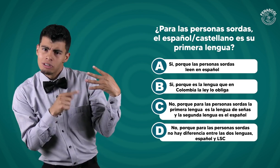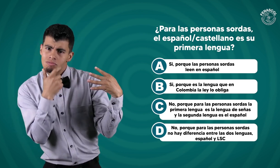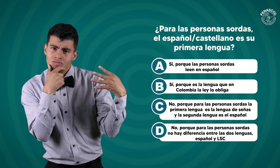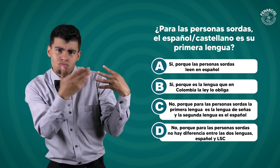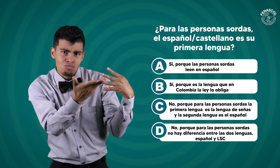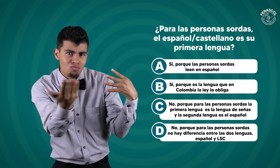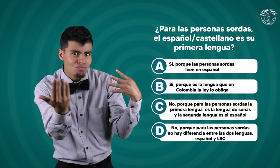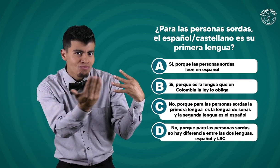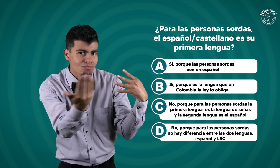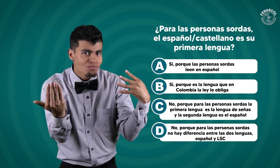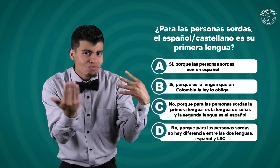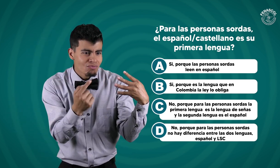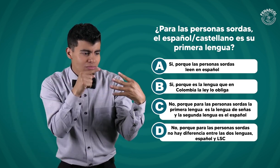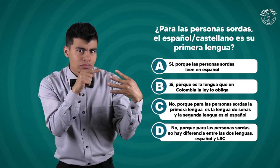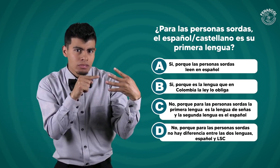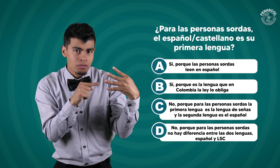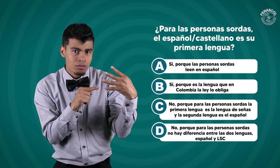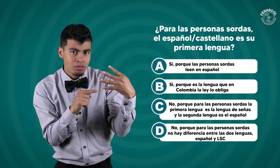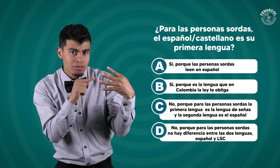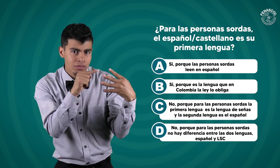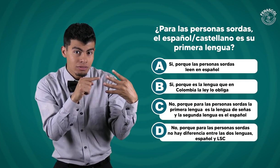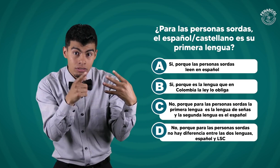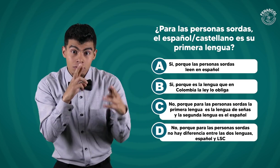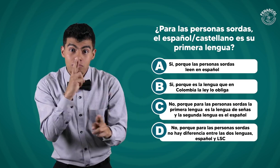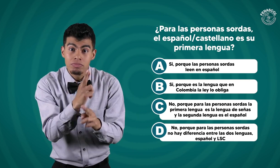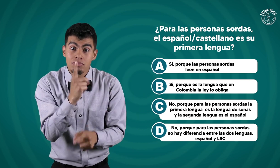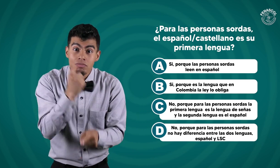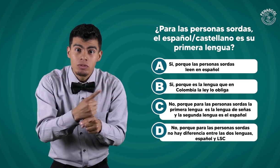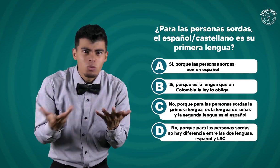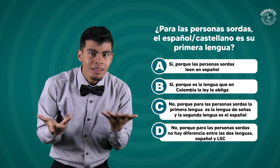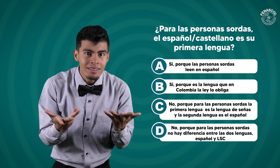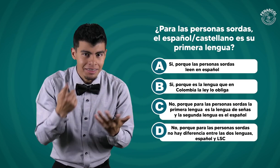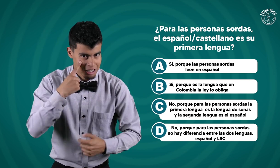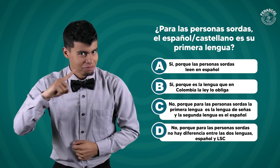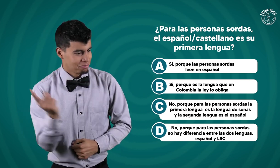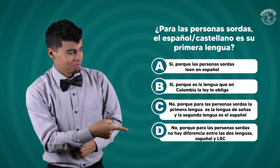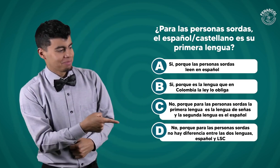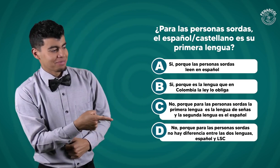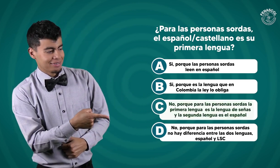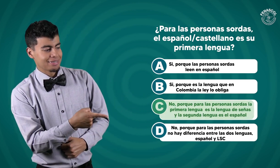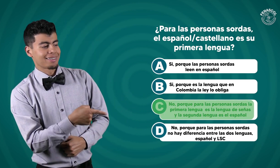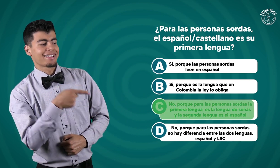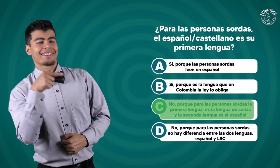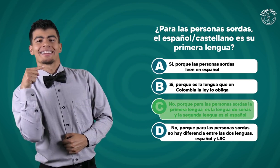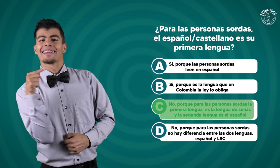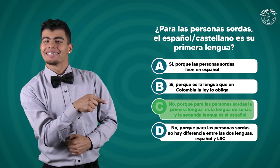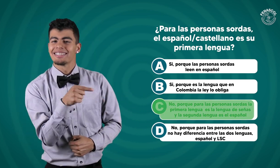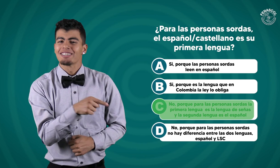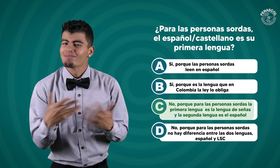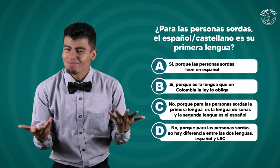¿Cuál de las cuatro opciones eliges? La respuesta correcta es esta. No, porque para las personas